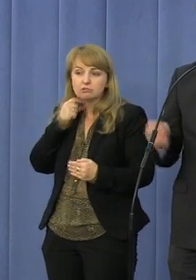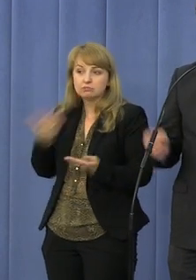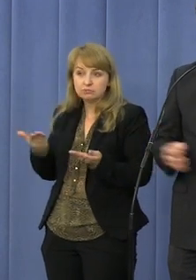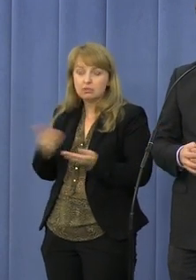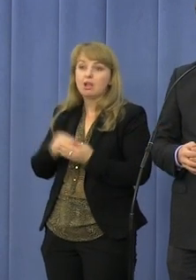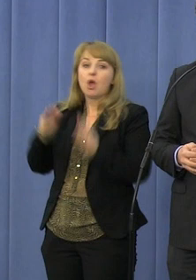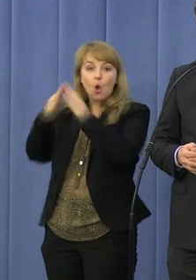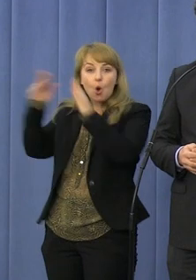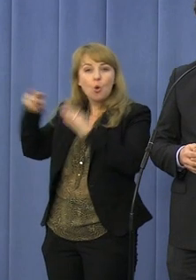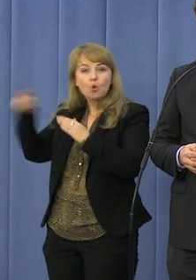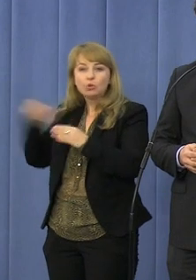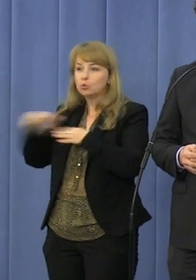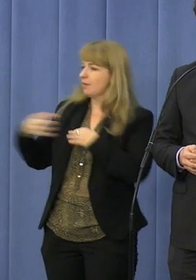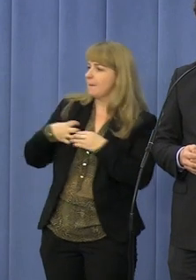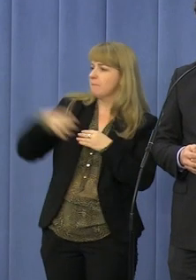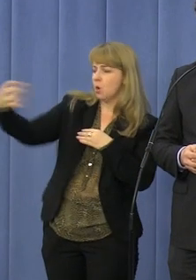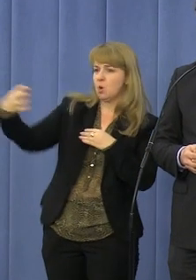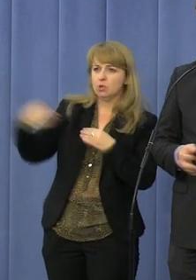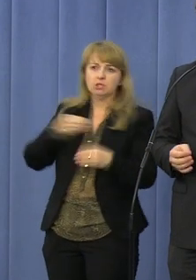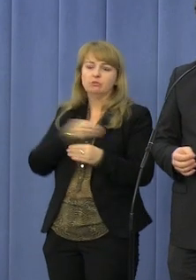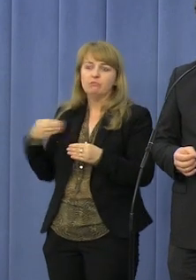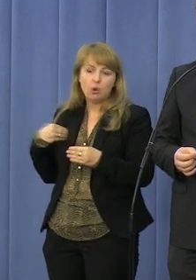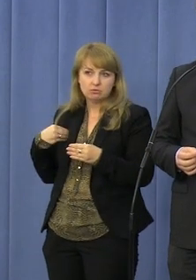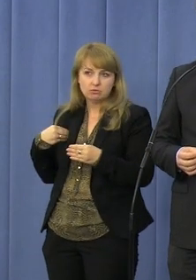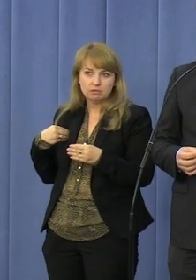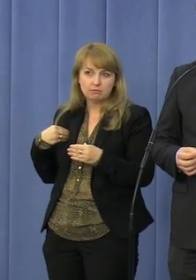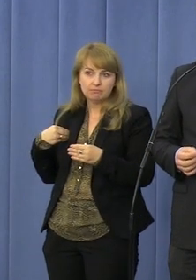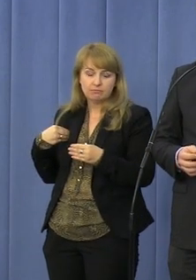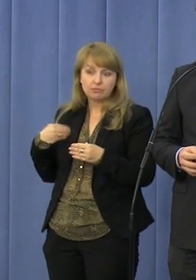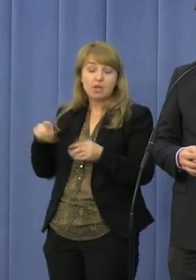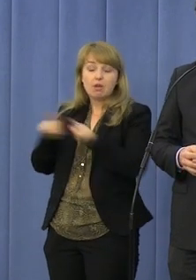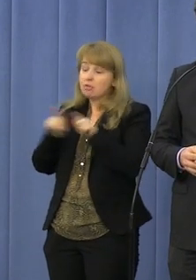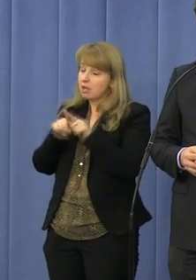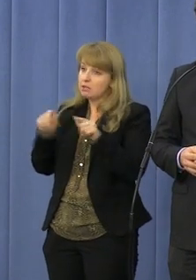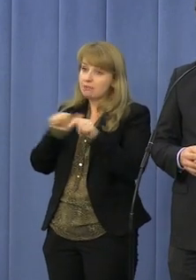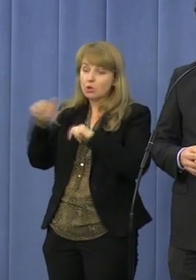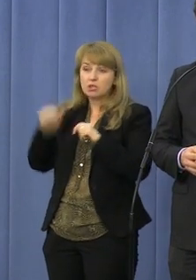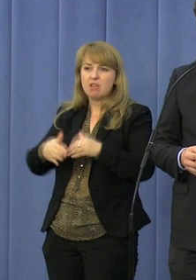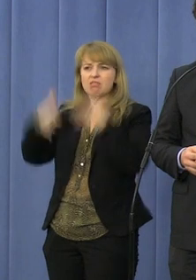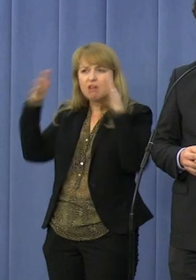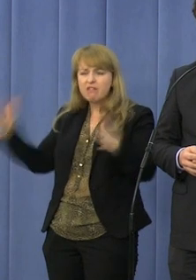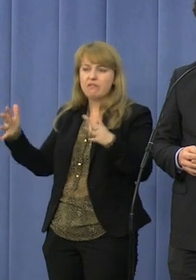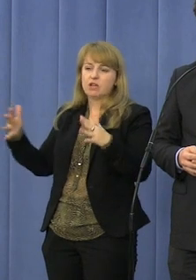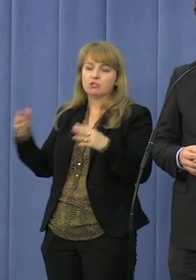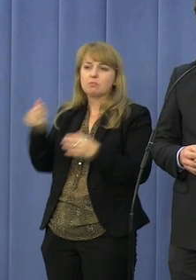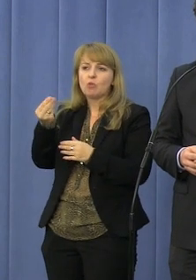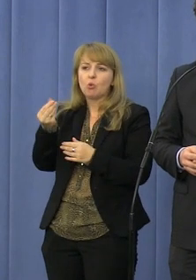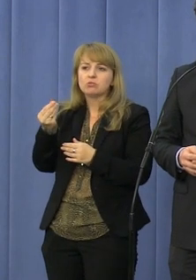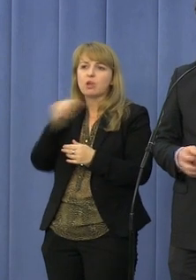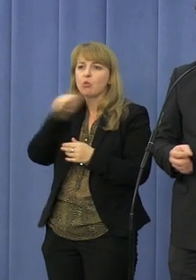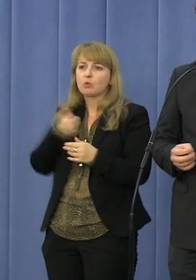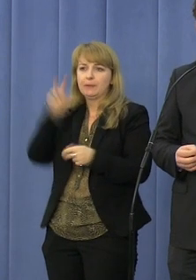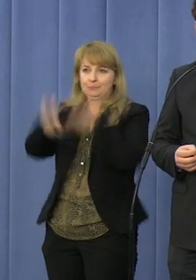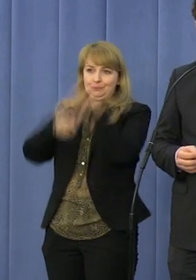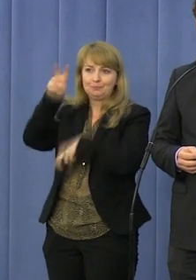Państwa, Kościół jest najbogatszą instytucją w Polsce. Kościół jest także największym beneficjentem środków unijnych. W